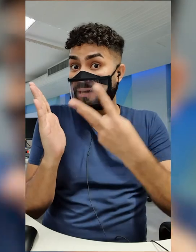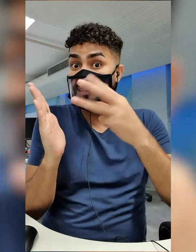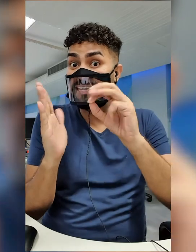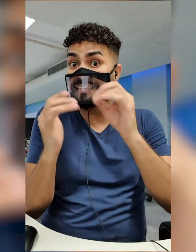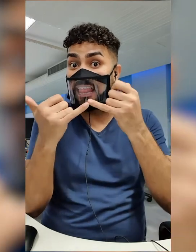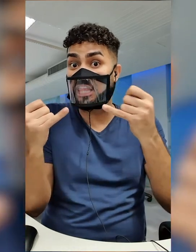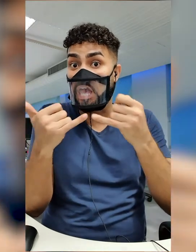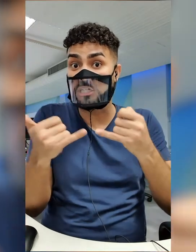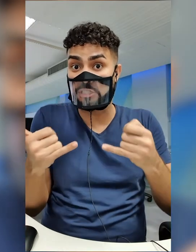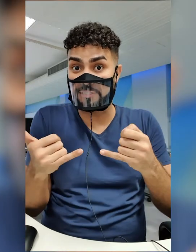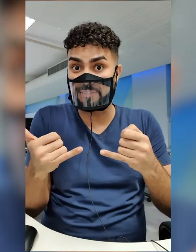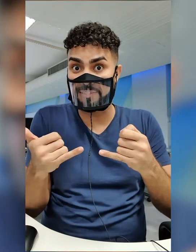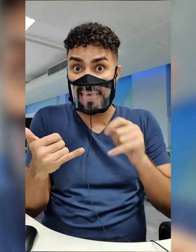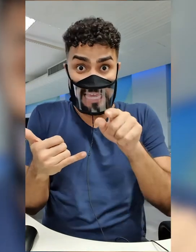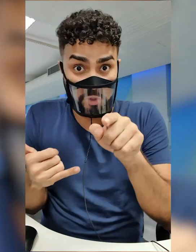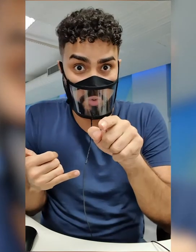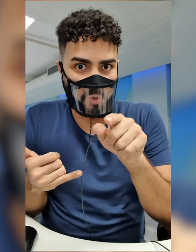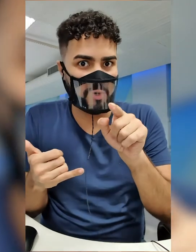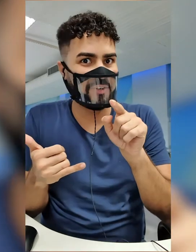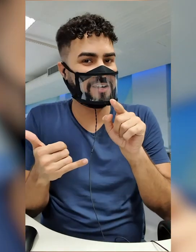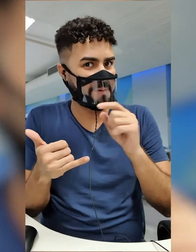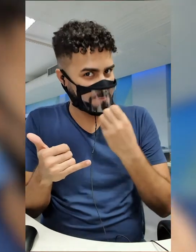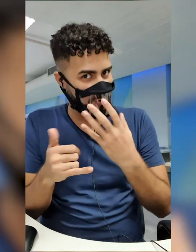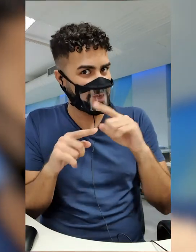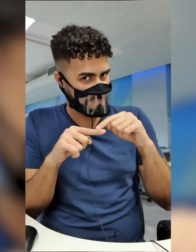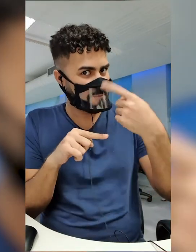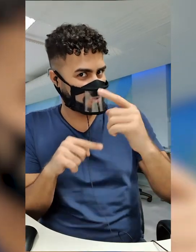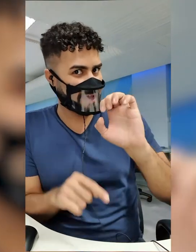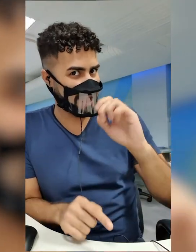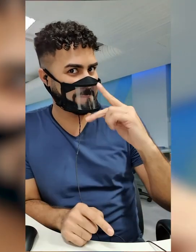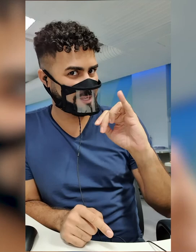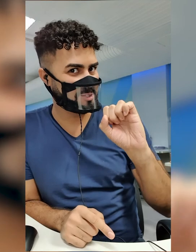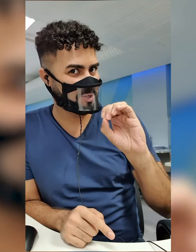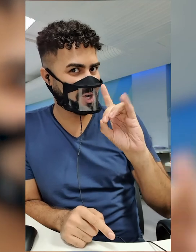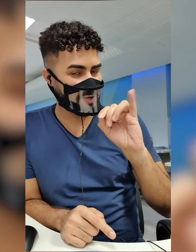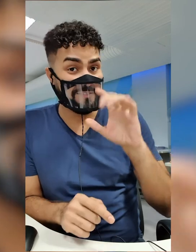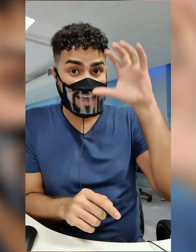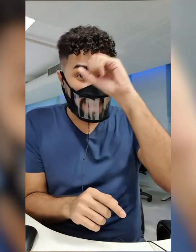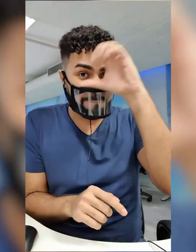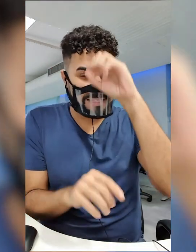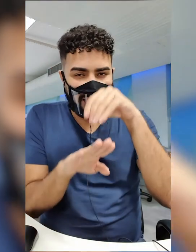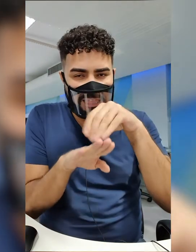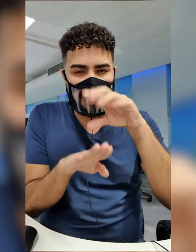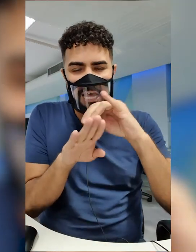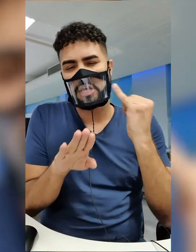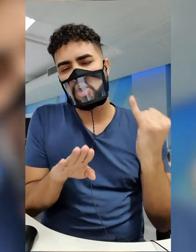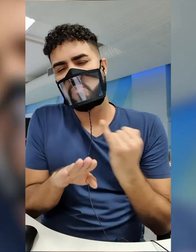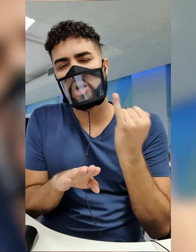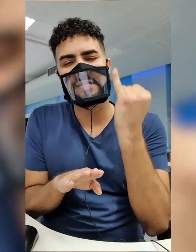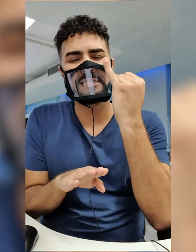30 linhas. Por falar nisso, no próximo episódio, nós vamos aprender algumas dicas valiosas para garantir uma